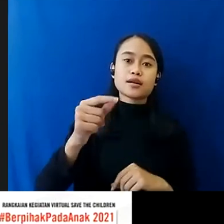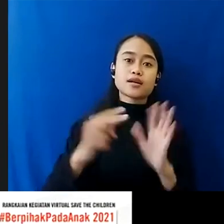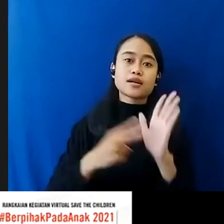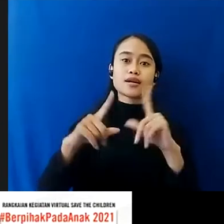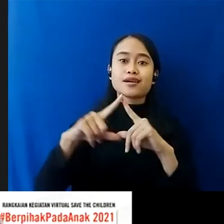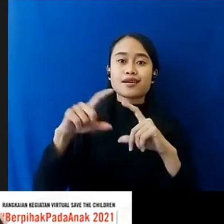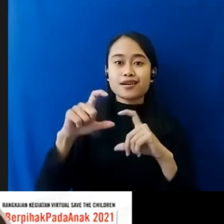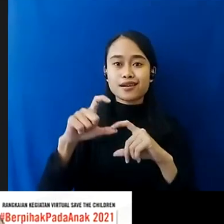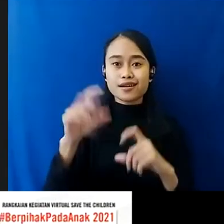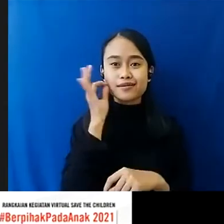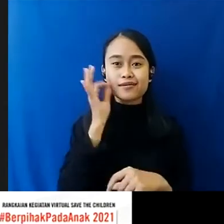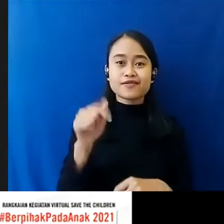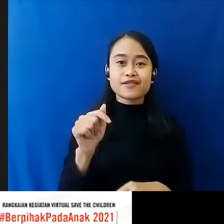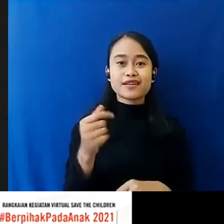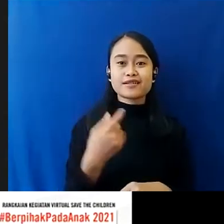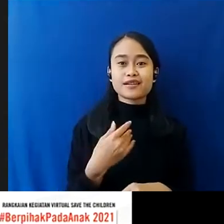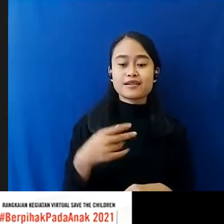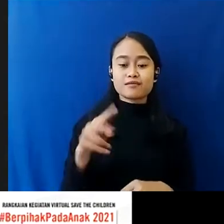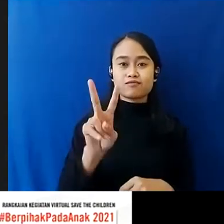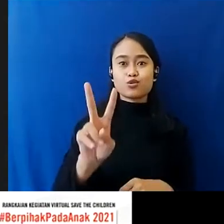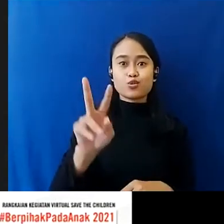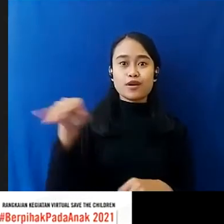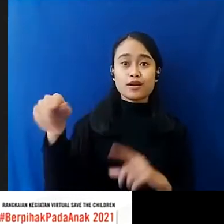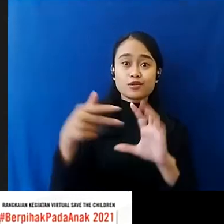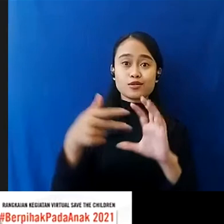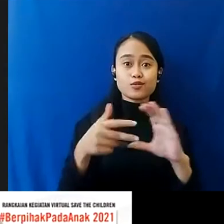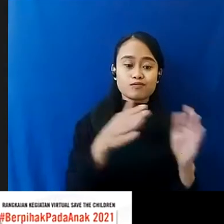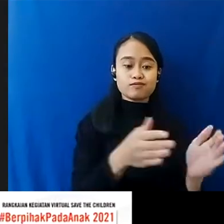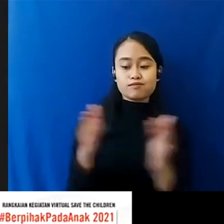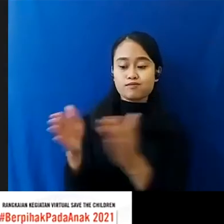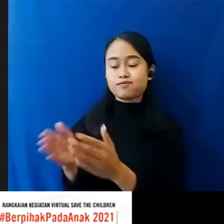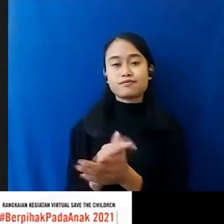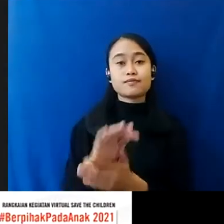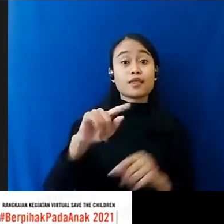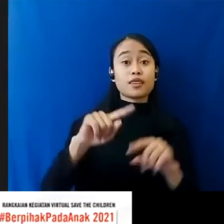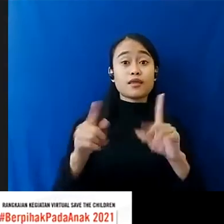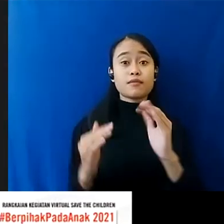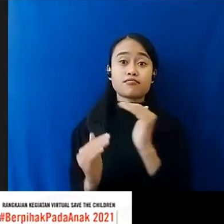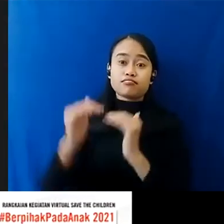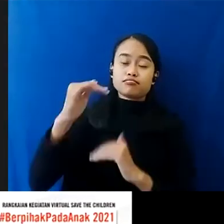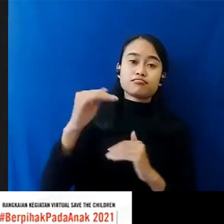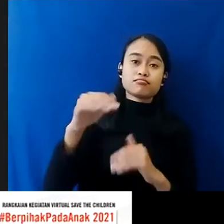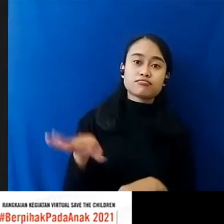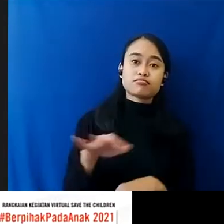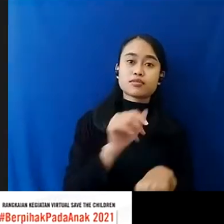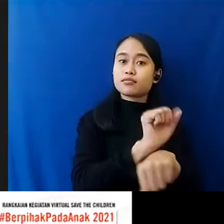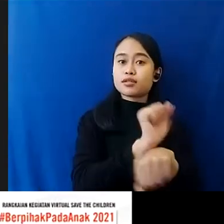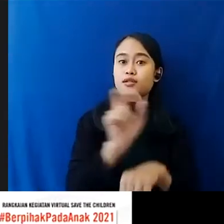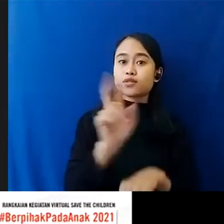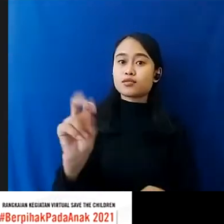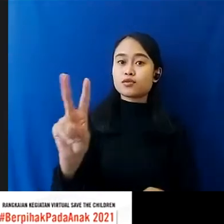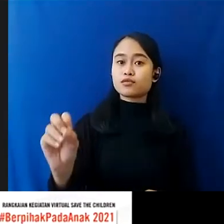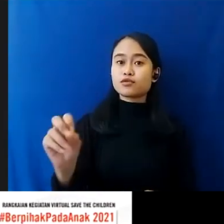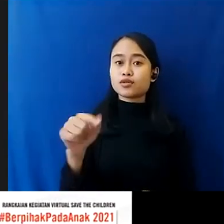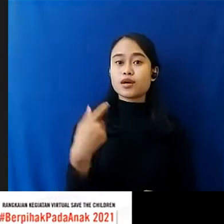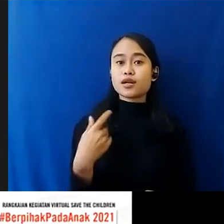Belum Sempat Nyari Tapi Yang Jelas Ada Peningkatan Angkanya Untuk Pekerjaan Anak Ini Di Tahun 2020 Itu Ada Di